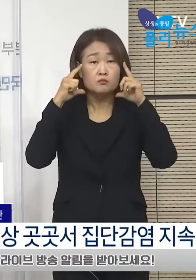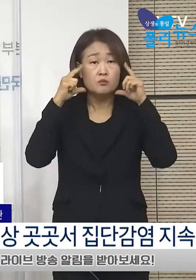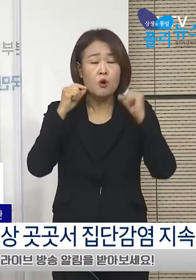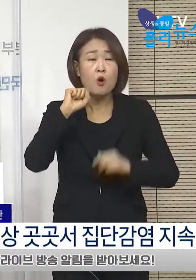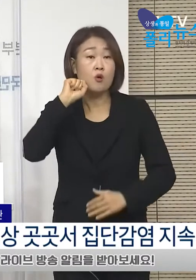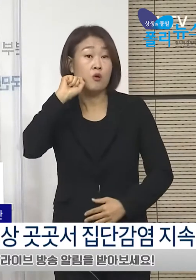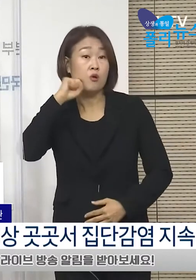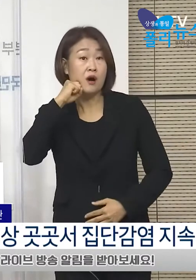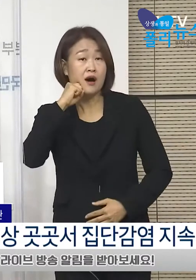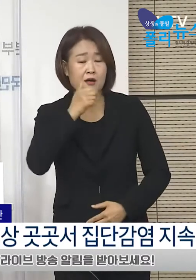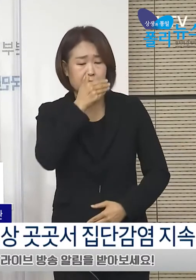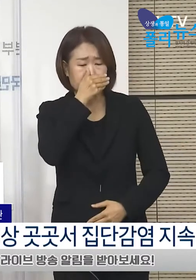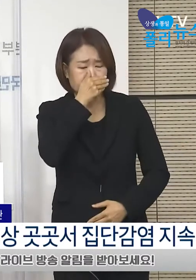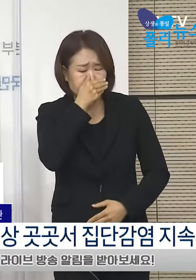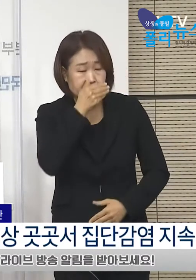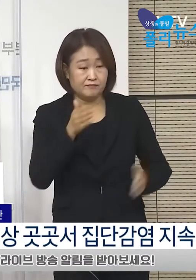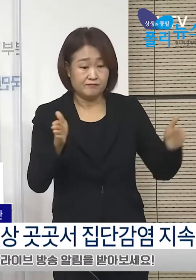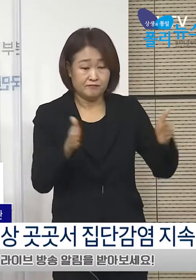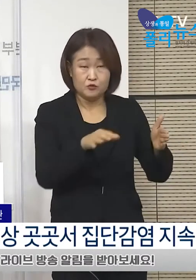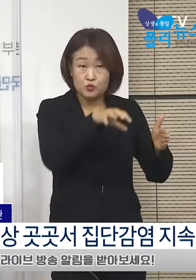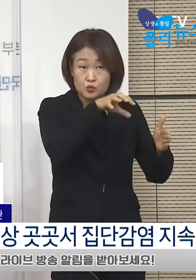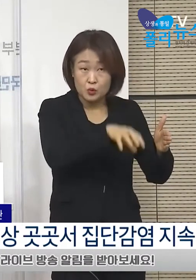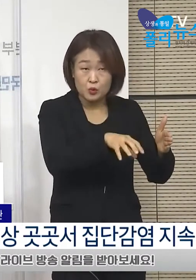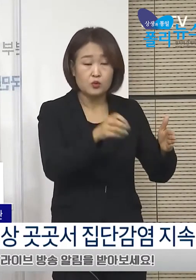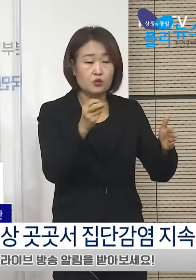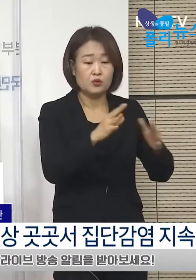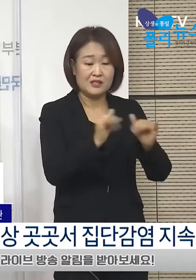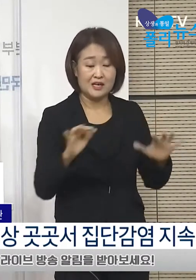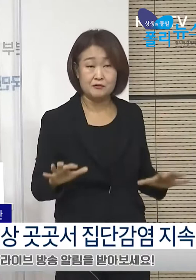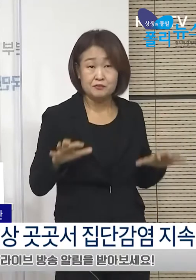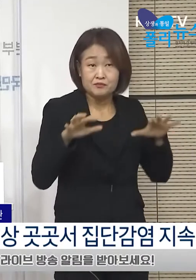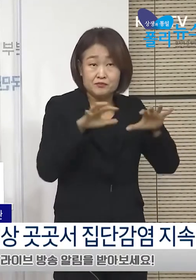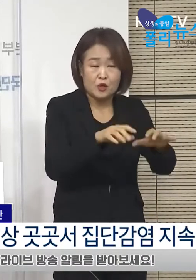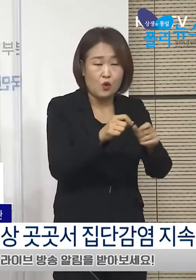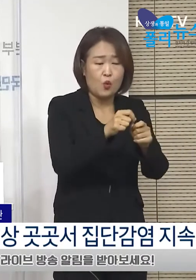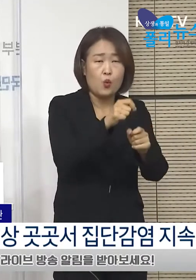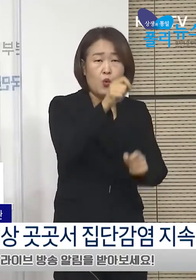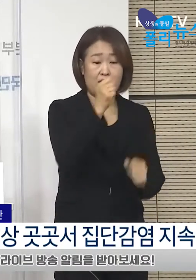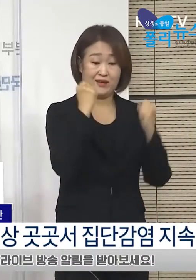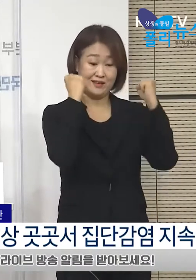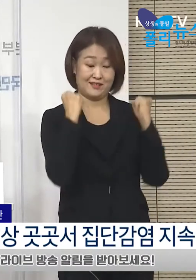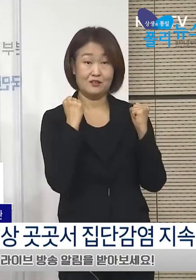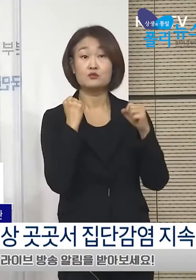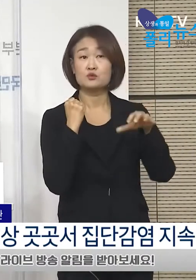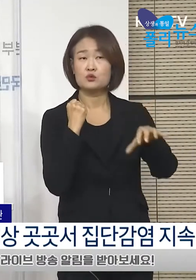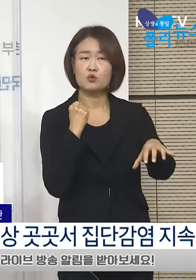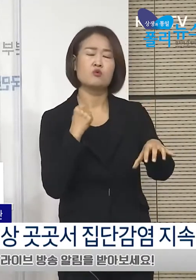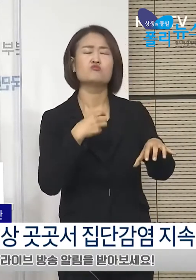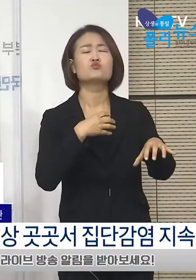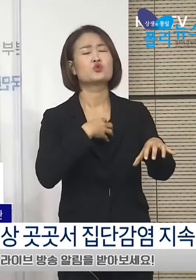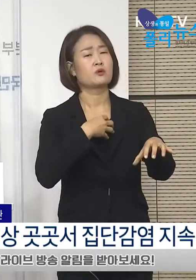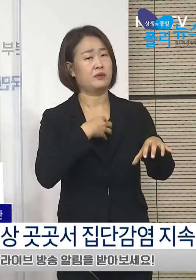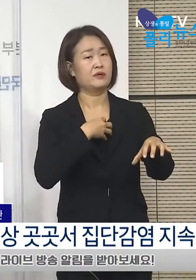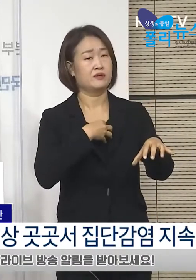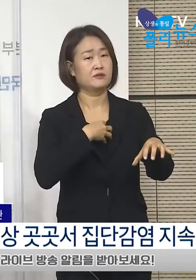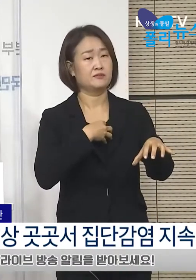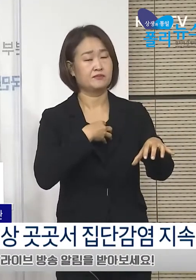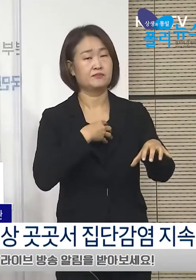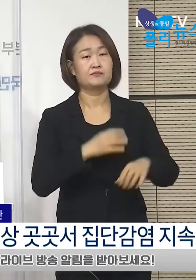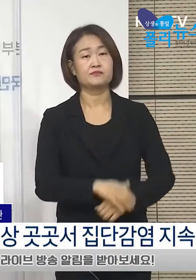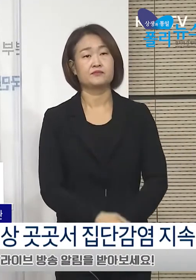밀폐된 실내에서 다수가 장시간 모이는 경우 특히 위험한 상황입니다.